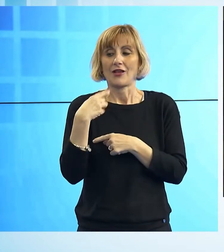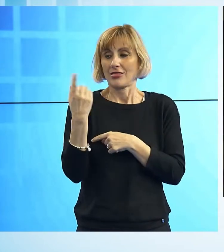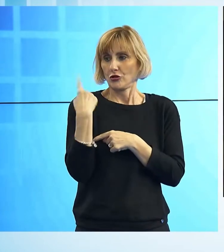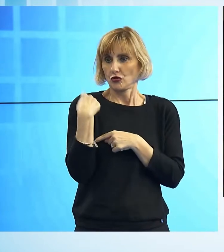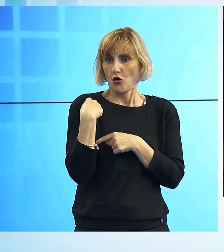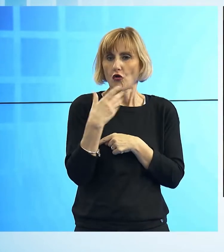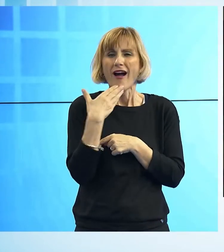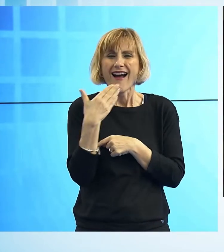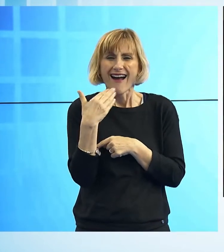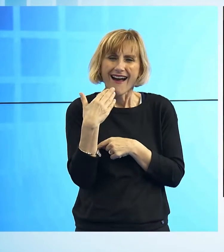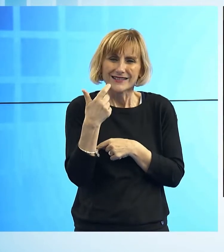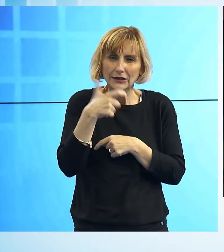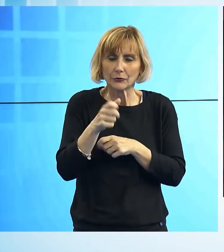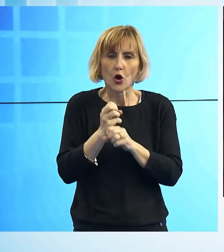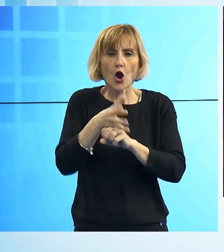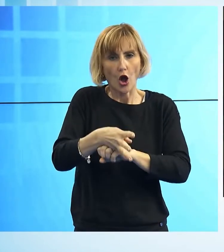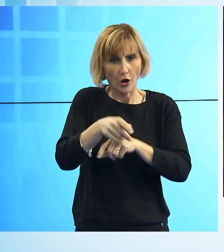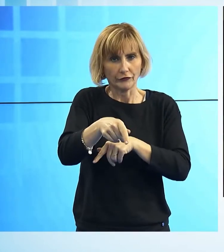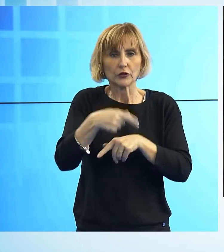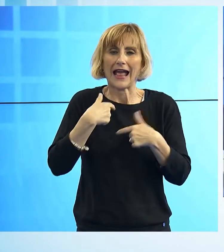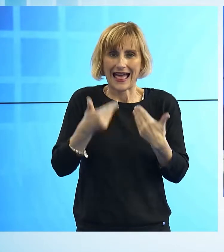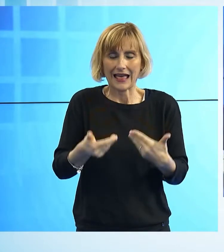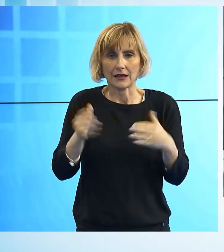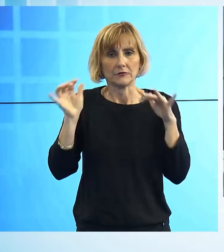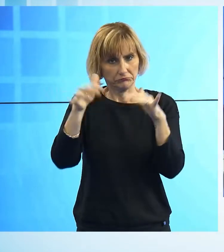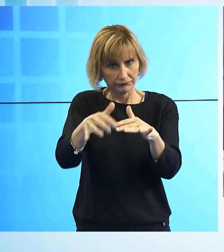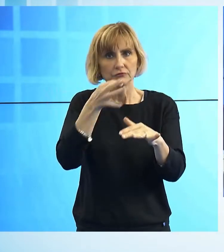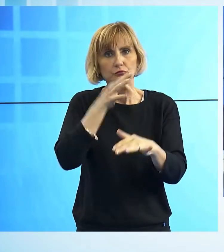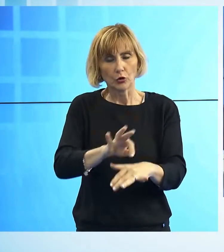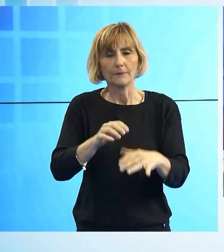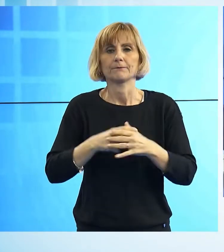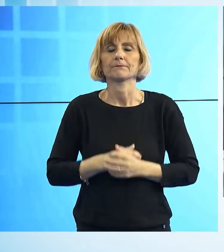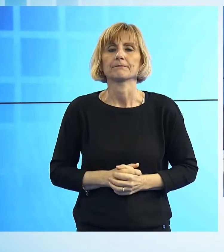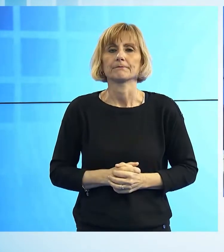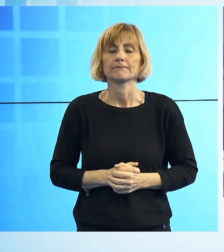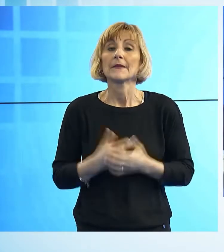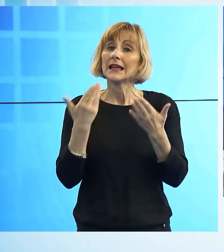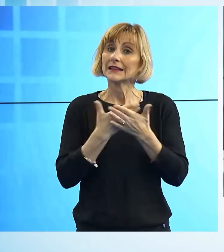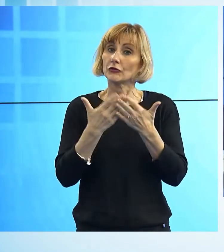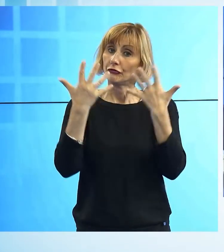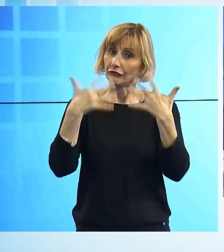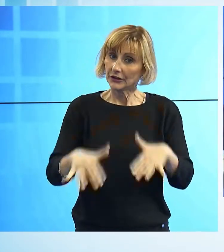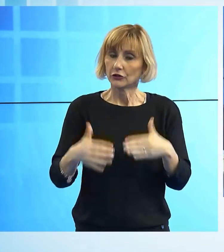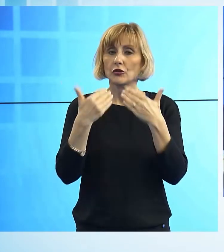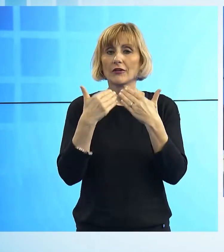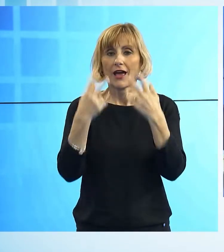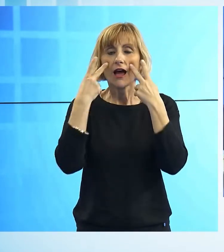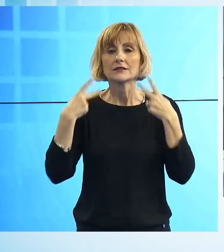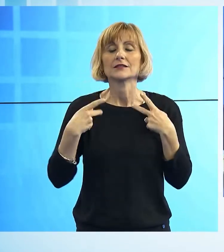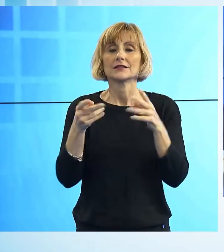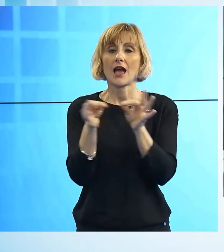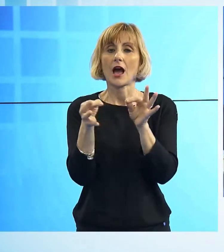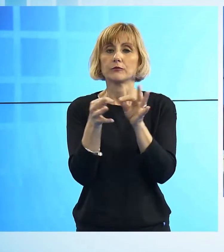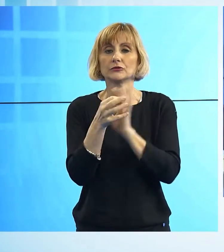perdurare dell'emergenza sanitaria. Bene, tutto per quanto riguarda la prima parte del TG Noi, una